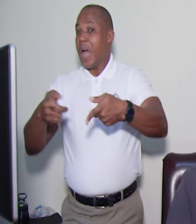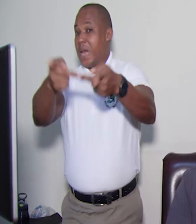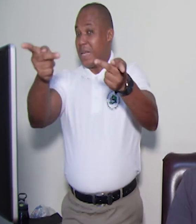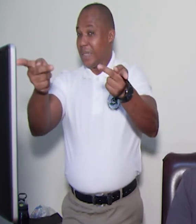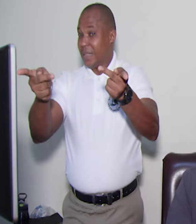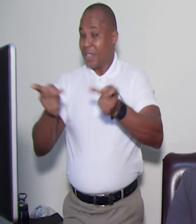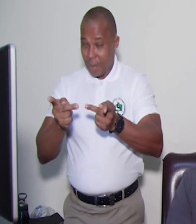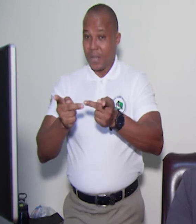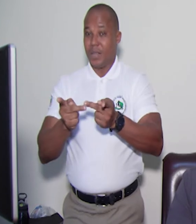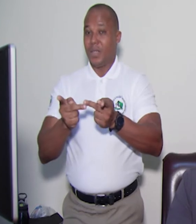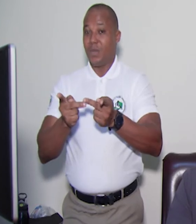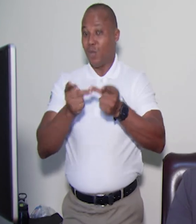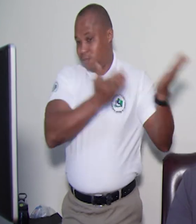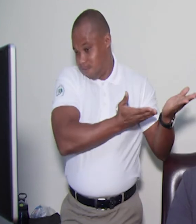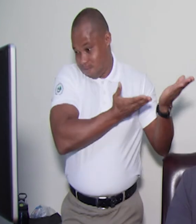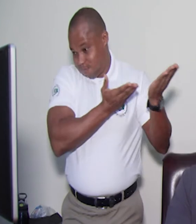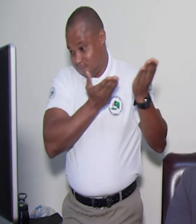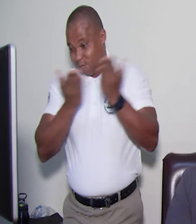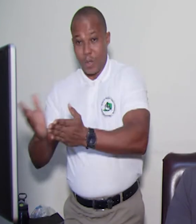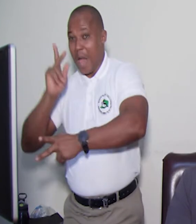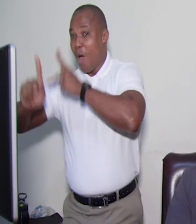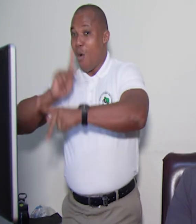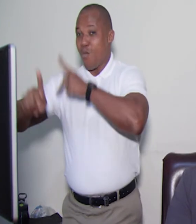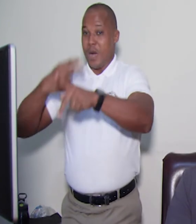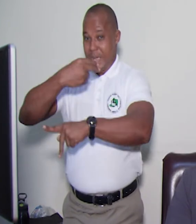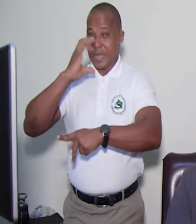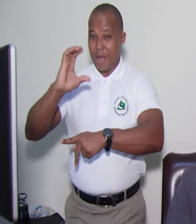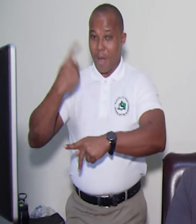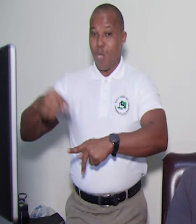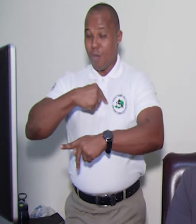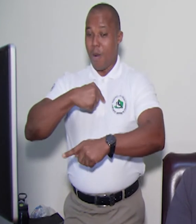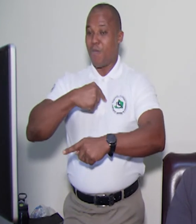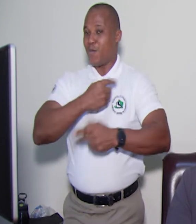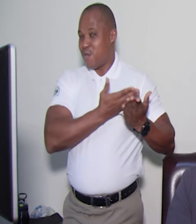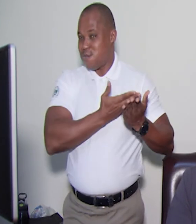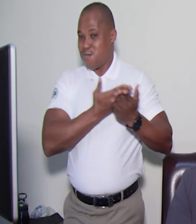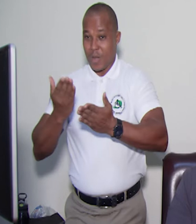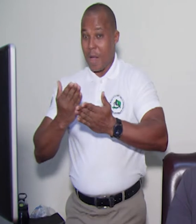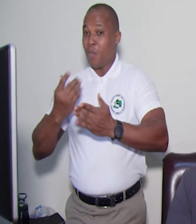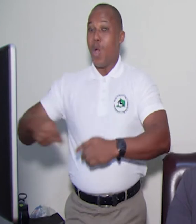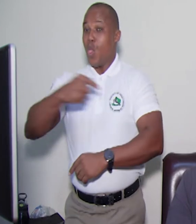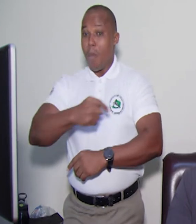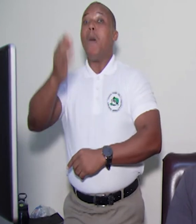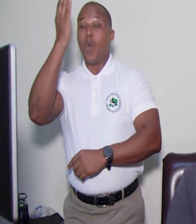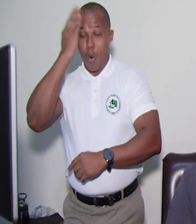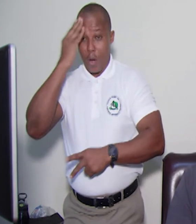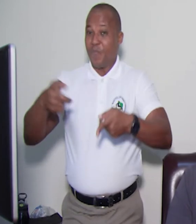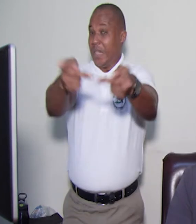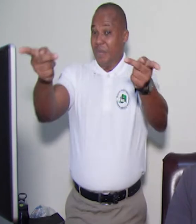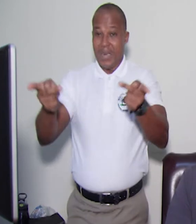kontinuerete nan la kou l'eglise sentive la. E la nou ale avek yo, nou konsyen espas tan li pa